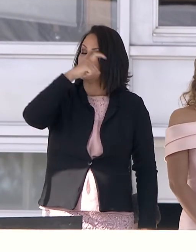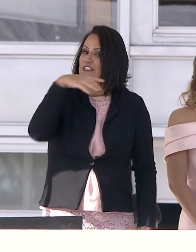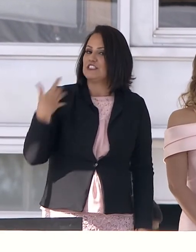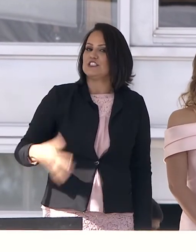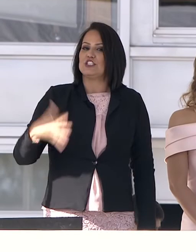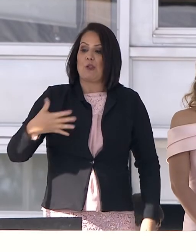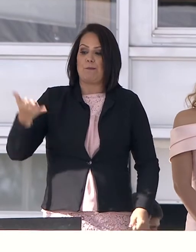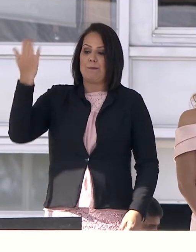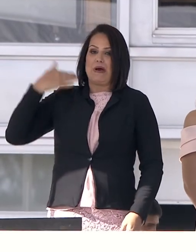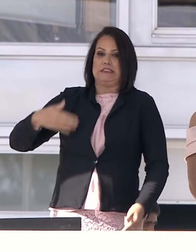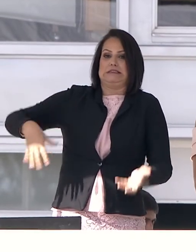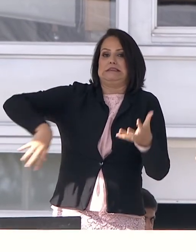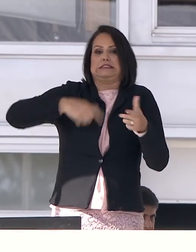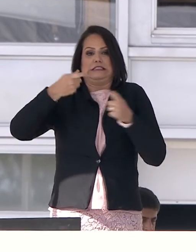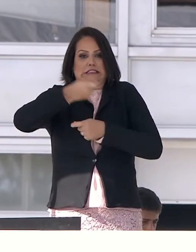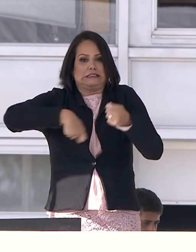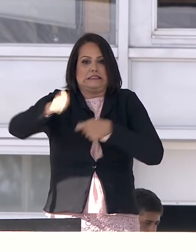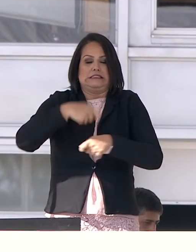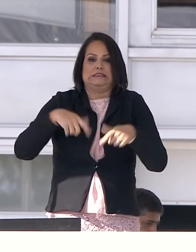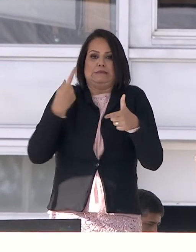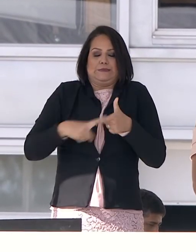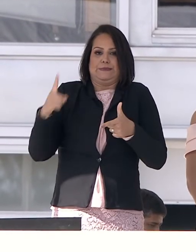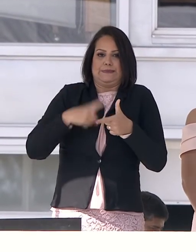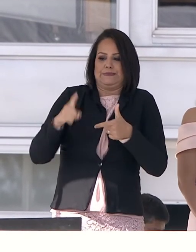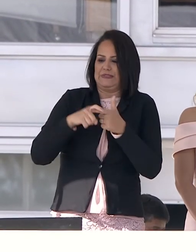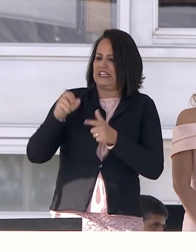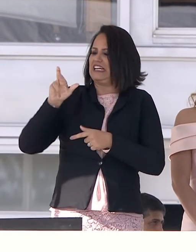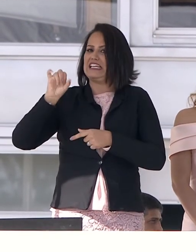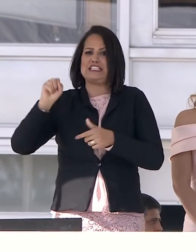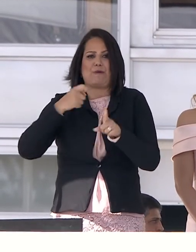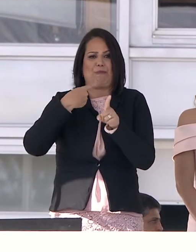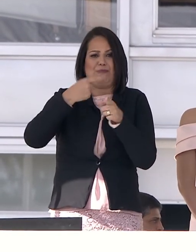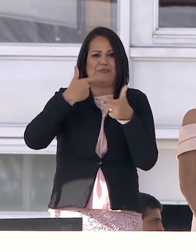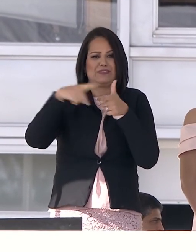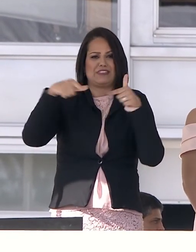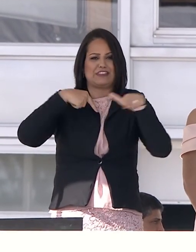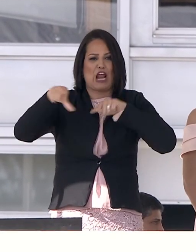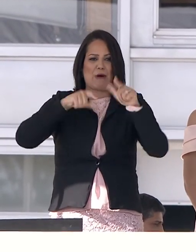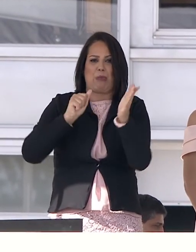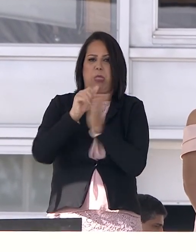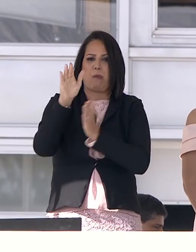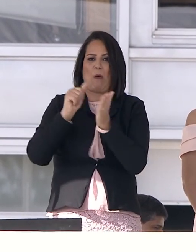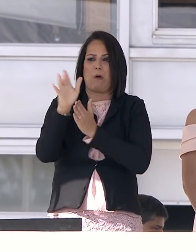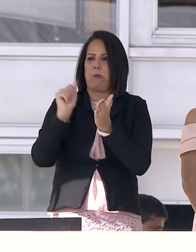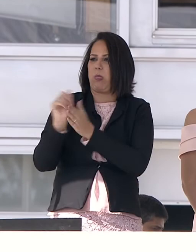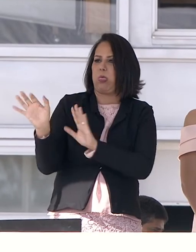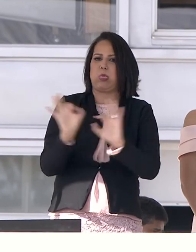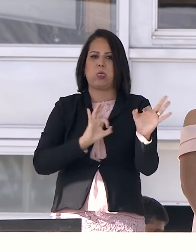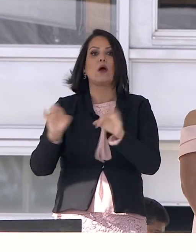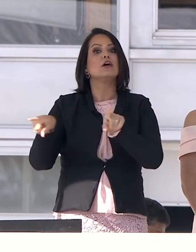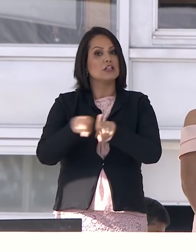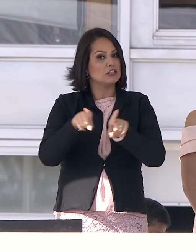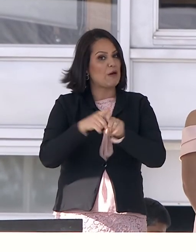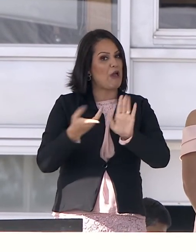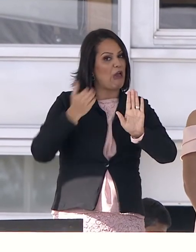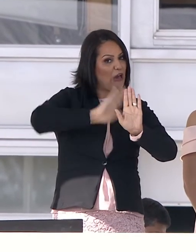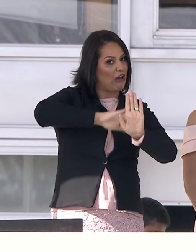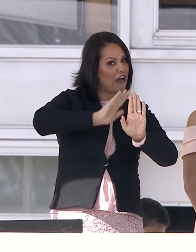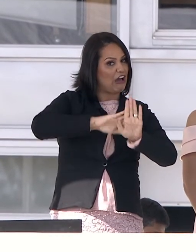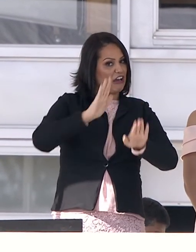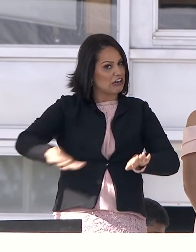da crise econômica, do desemprego recorde, da ideologização de nossas crianças, do